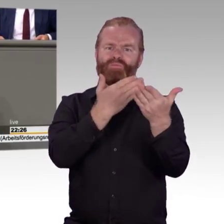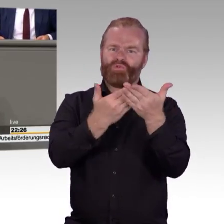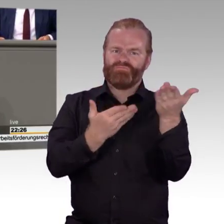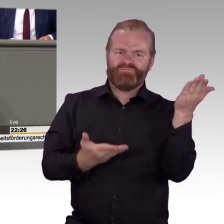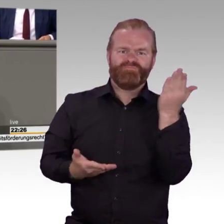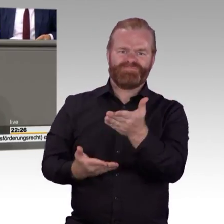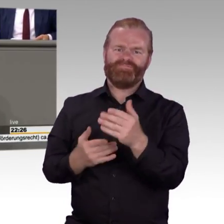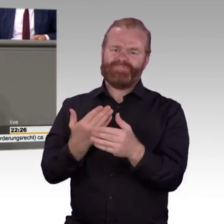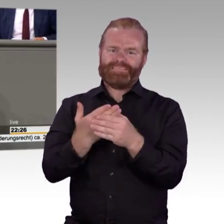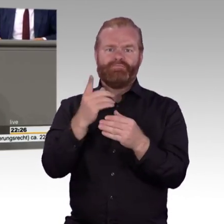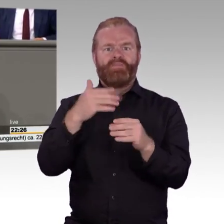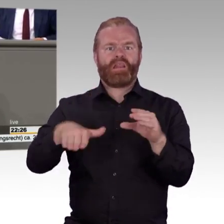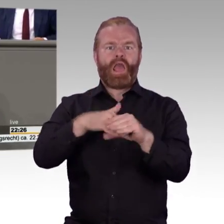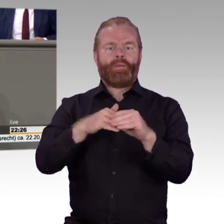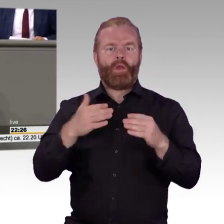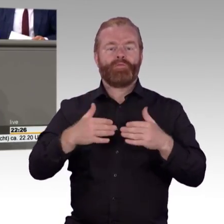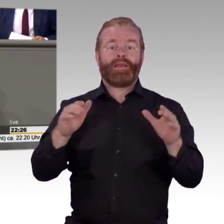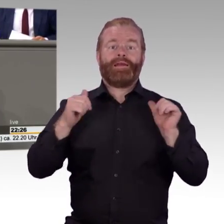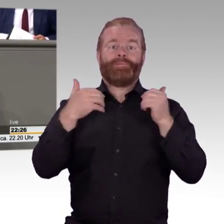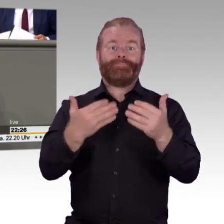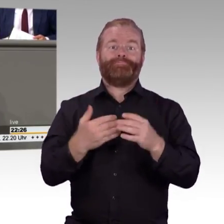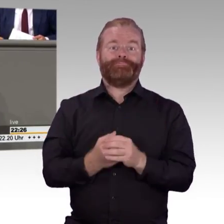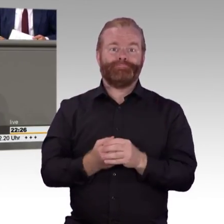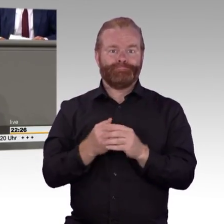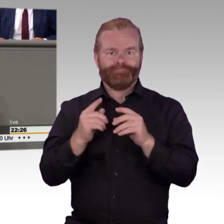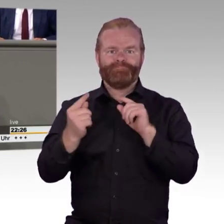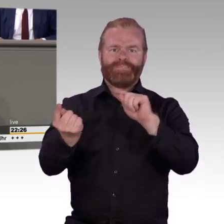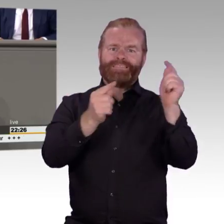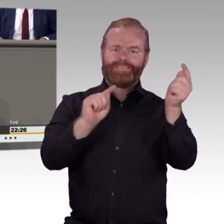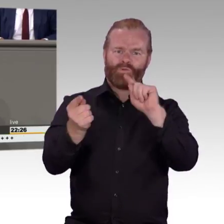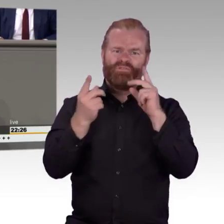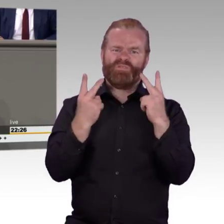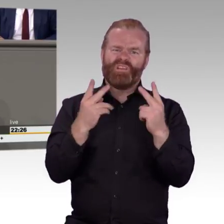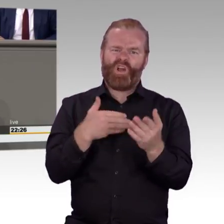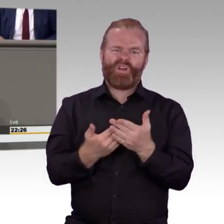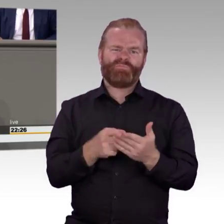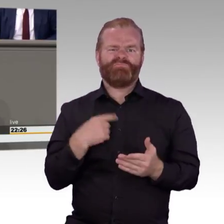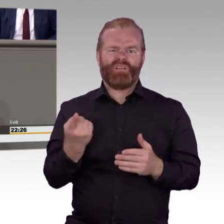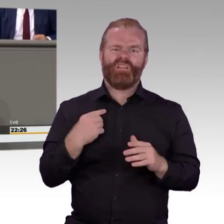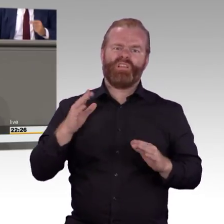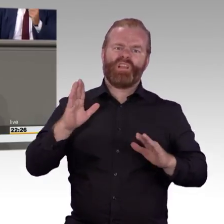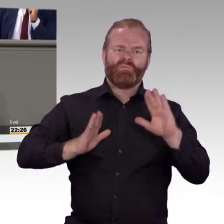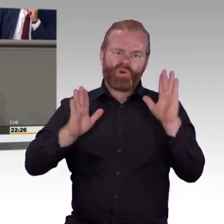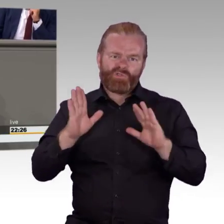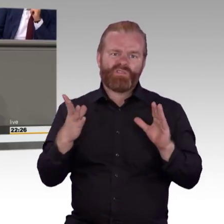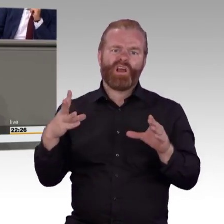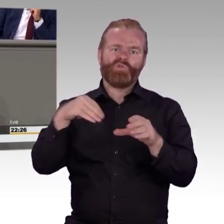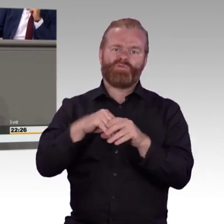Ausnahmeregelungen für unverhältnismäßige Belastungen geschaffen wurden. Diese Ausnahmeregelungen darf man aber nicht isoliert